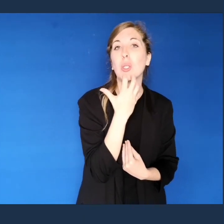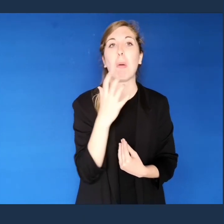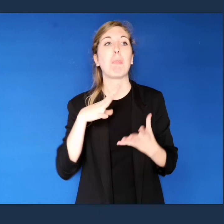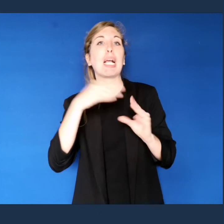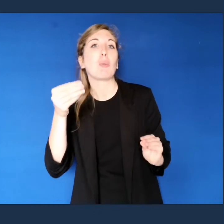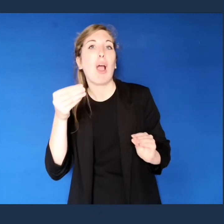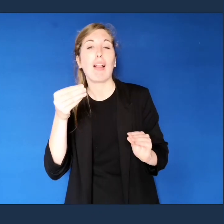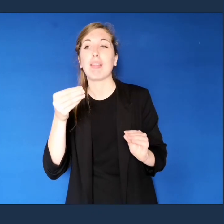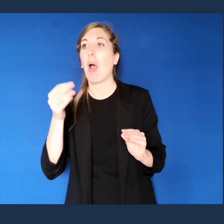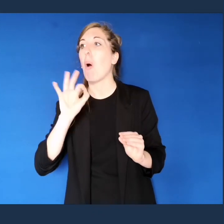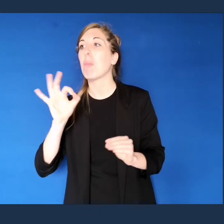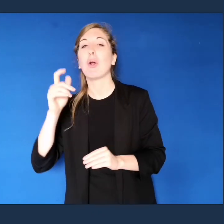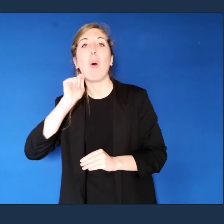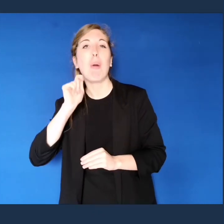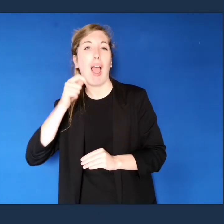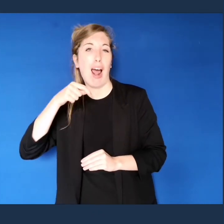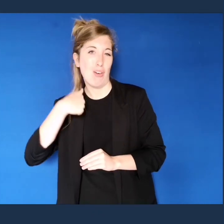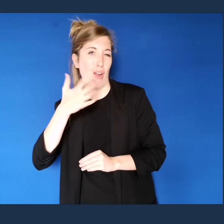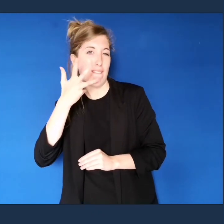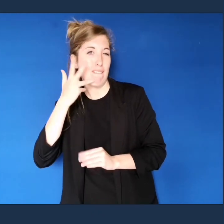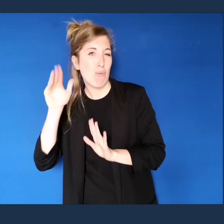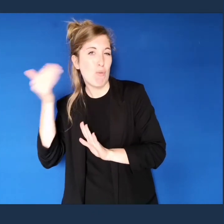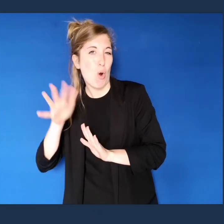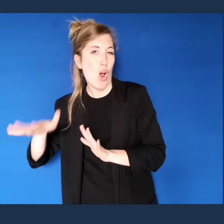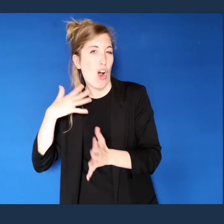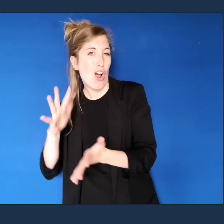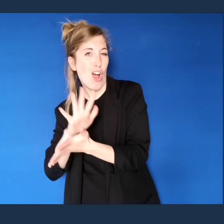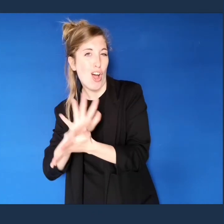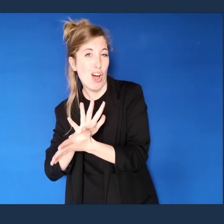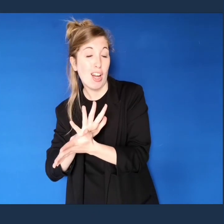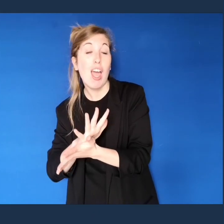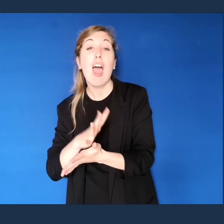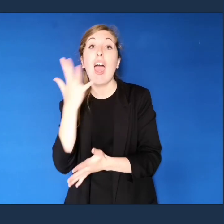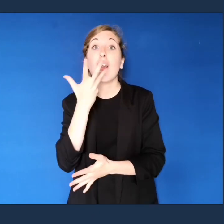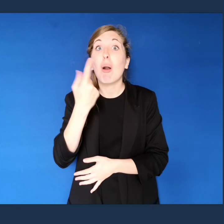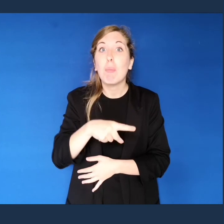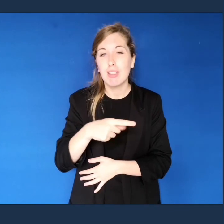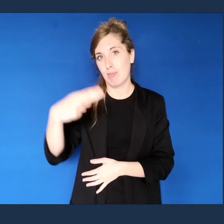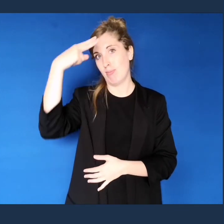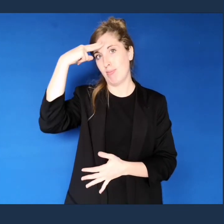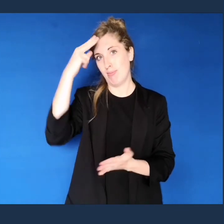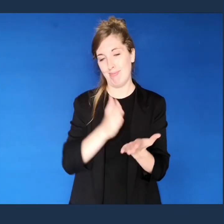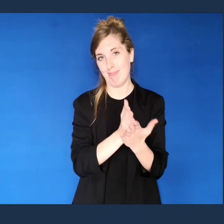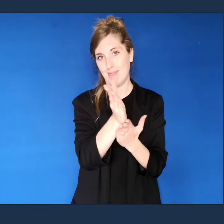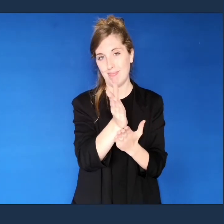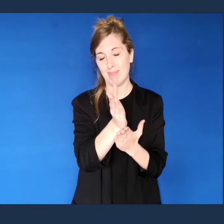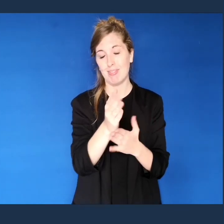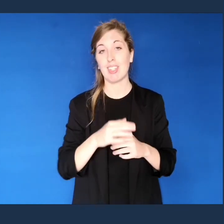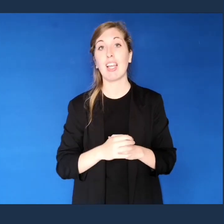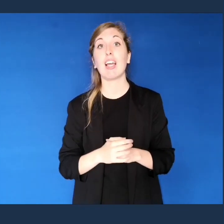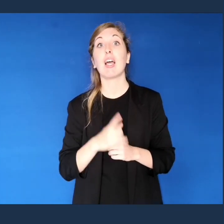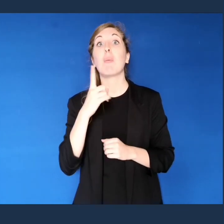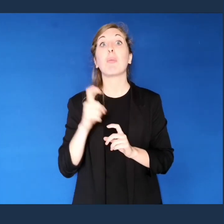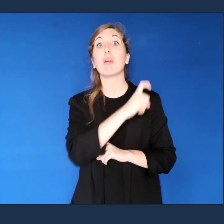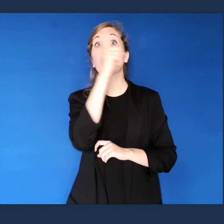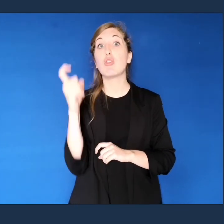volevamo festeggiare all'aperto, allora ci ricorderemo dell'errore per un po'. Al primo giorno di previsione i